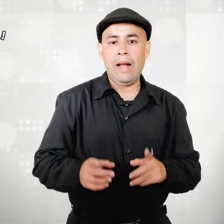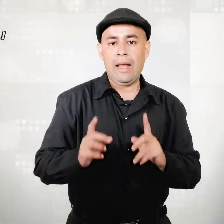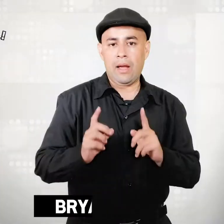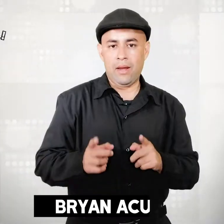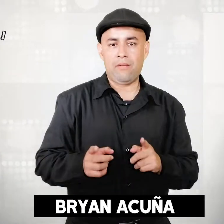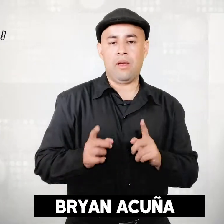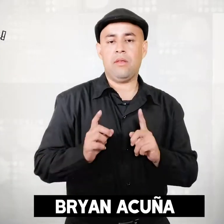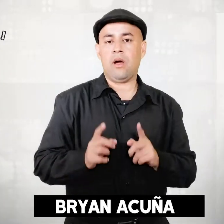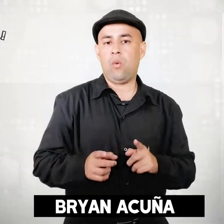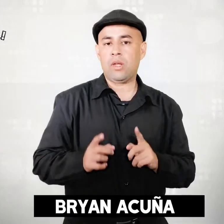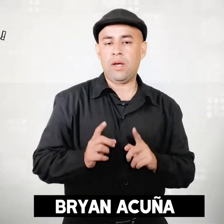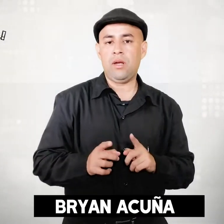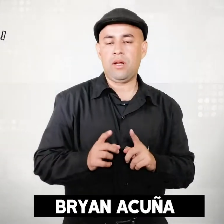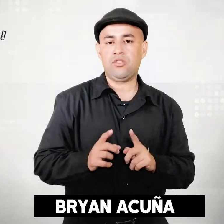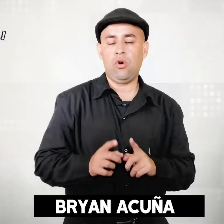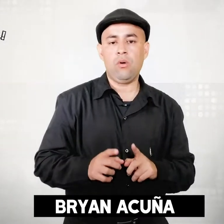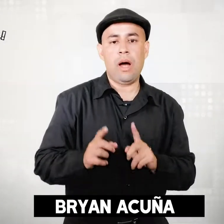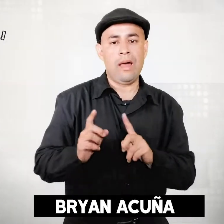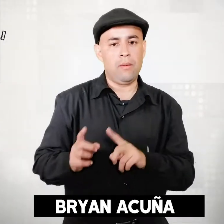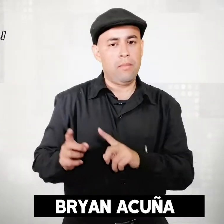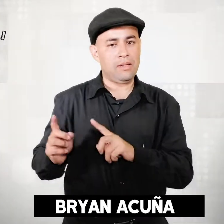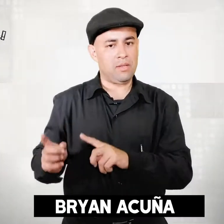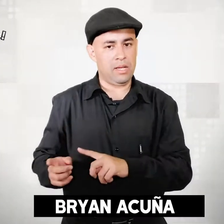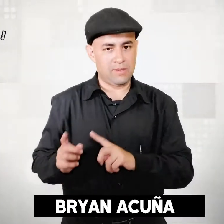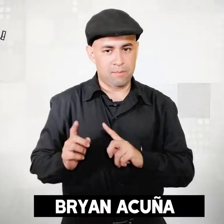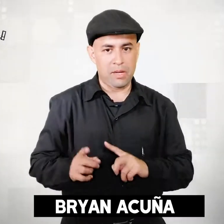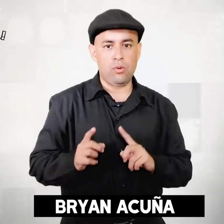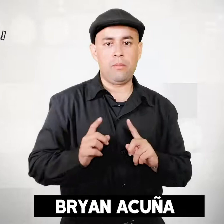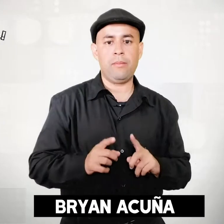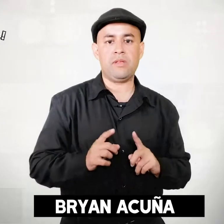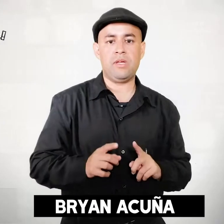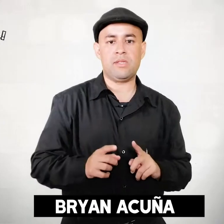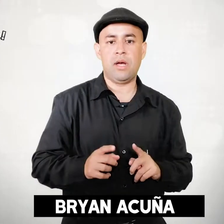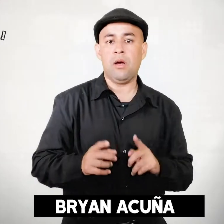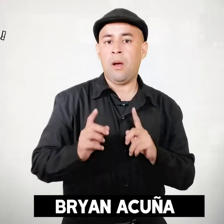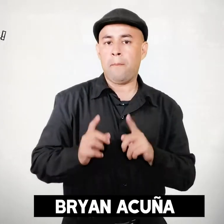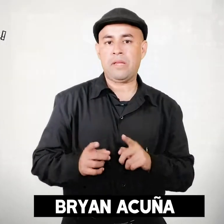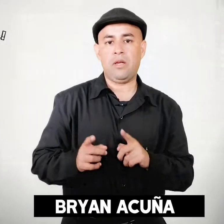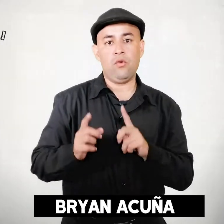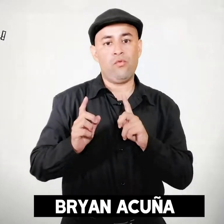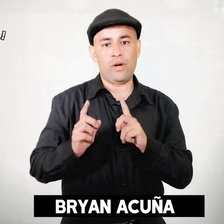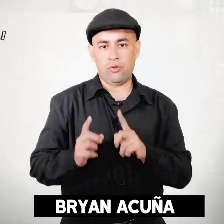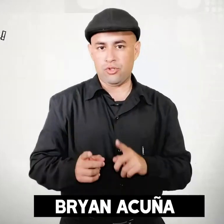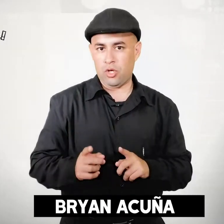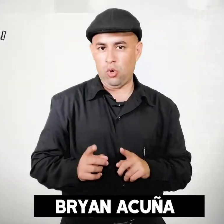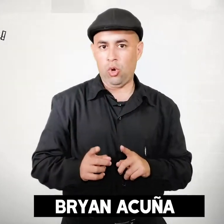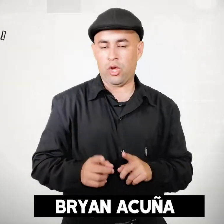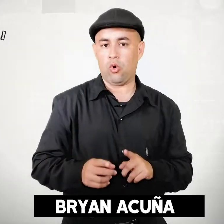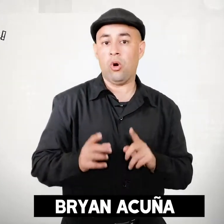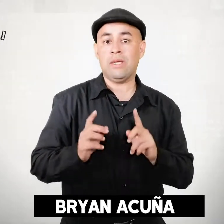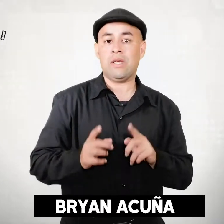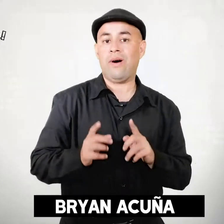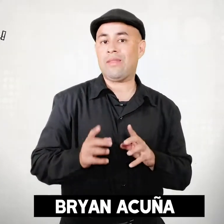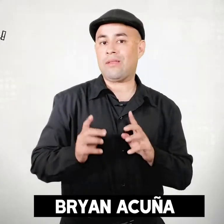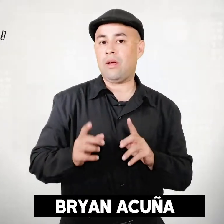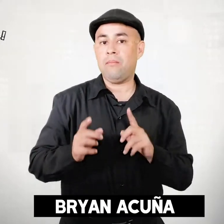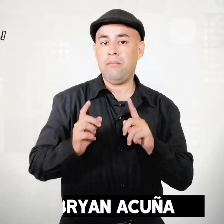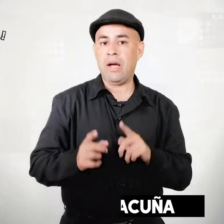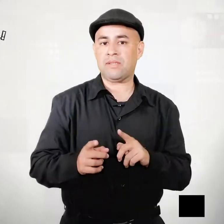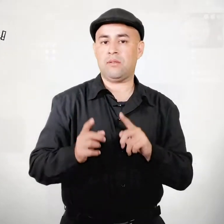La guerra de la cuarta generación, además del aspecto armamentista, va a tener un factor psicológico. Se va a tratar más